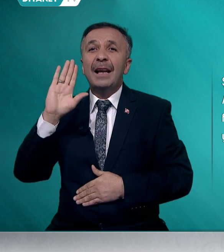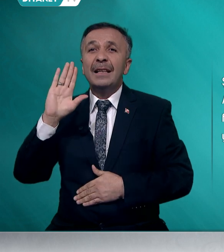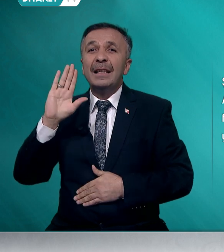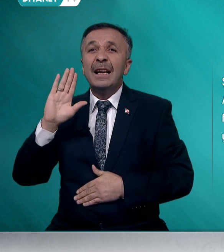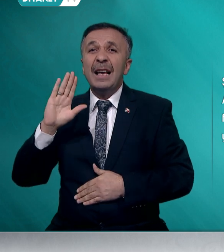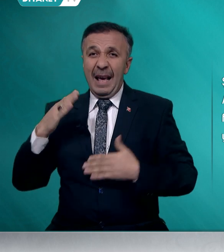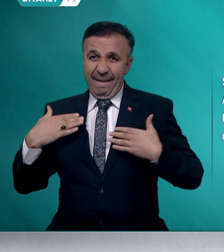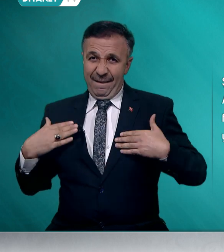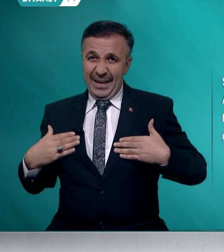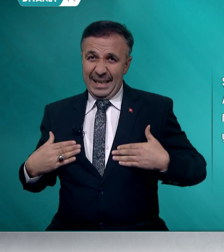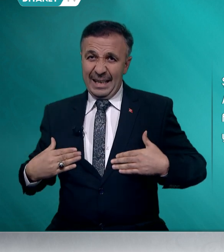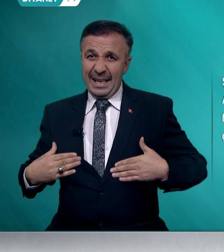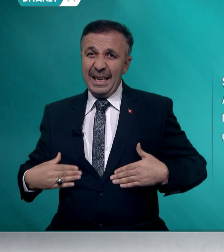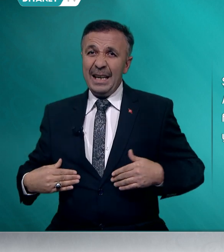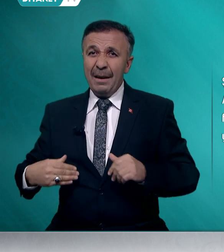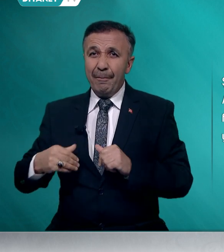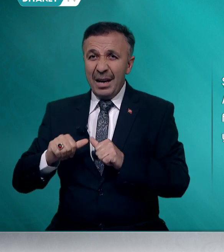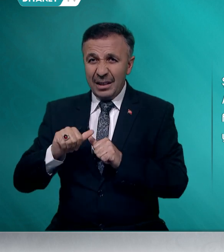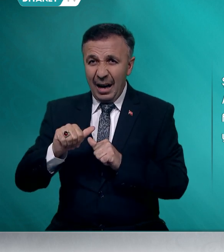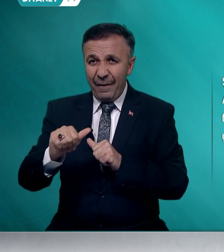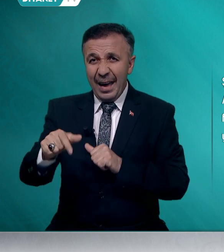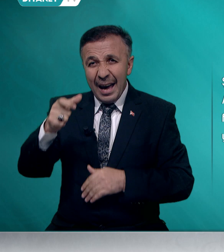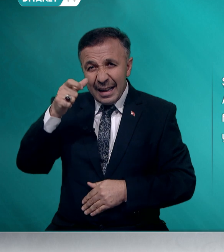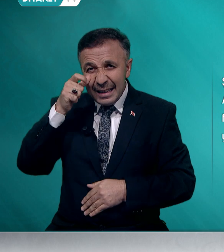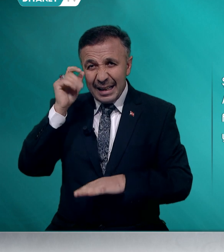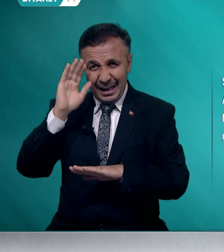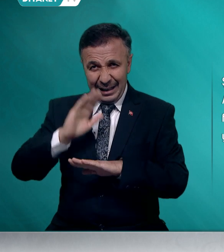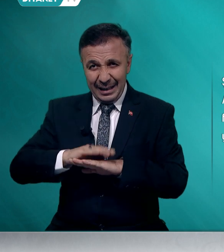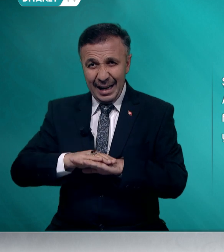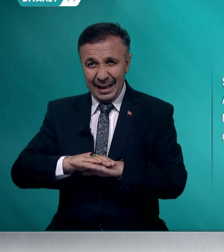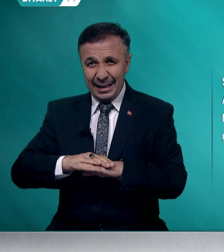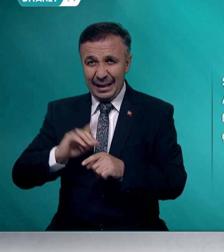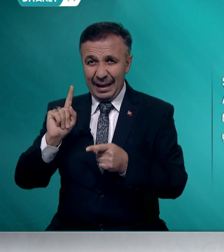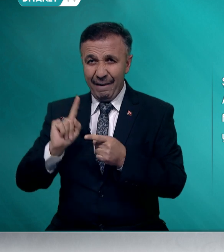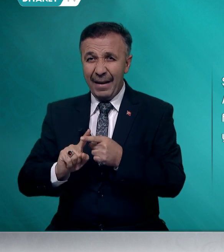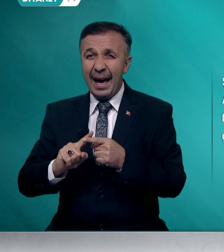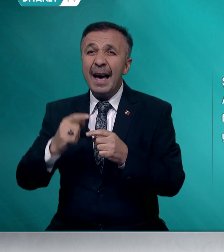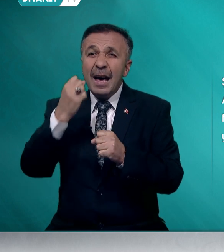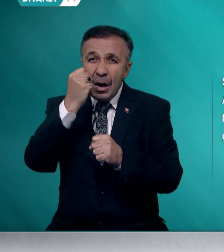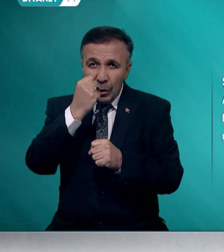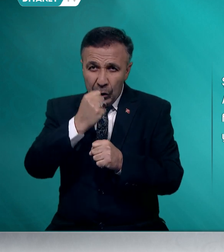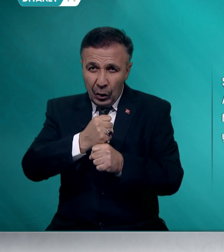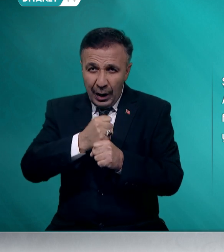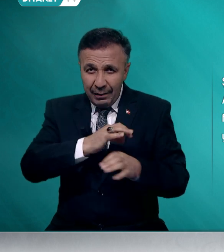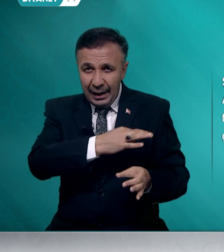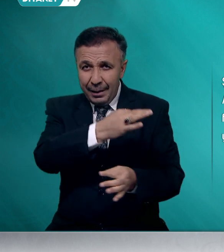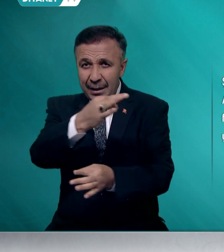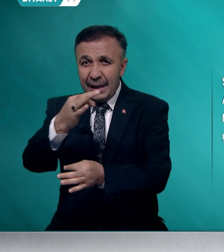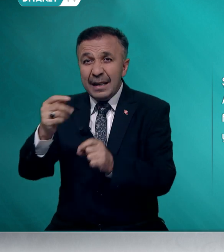fiziki mesafeye dikkat ederek ve görevlilerimizin